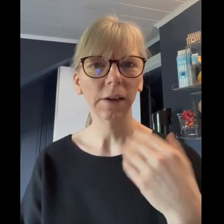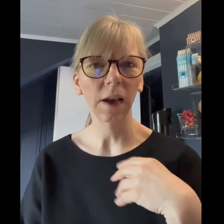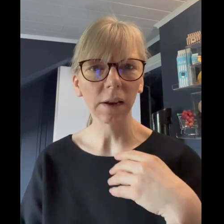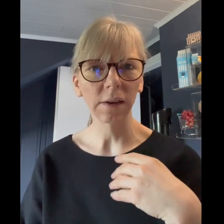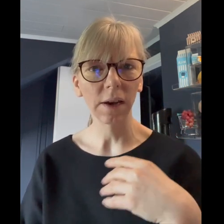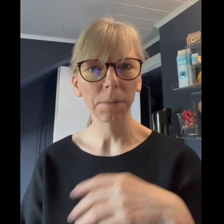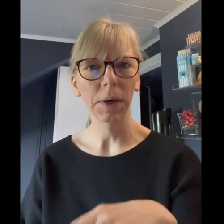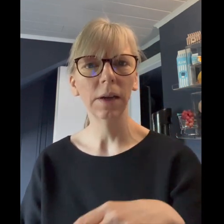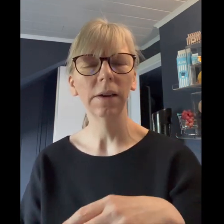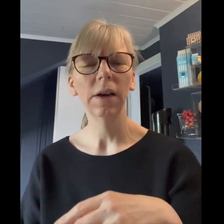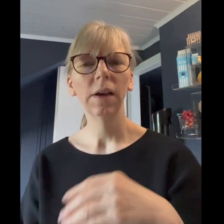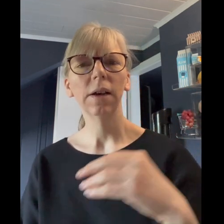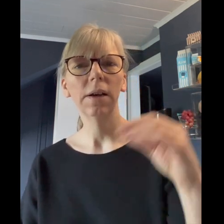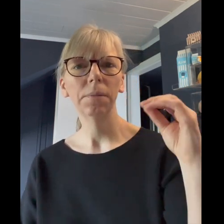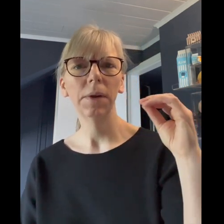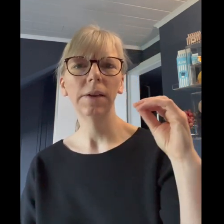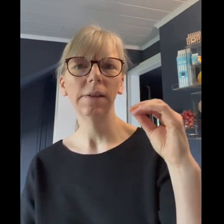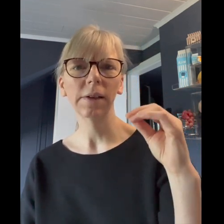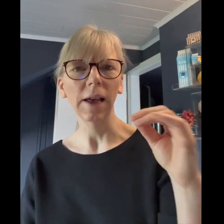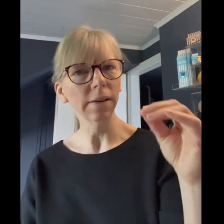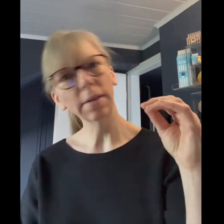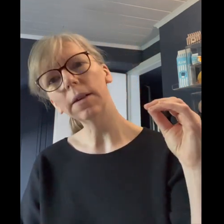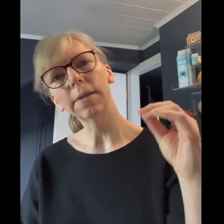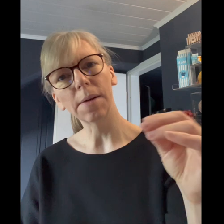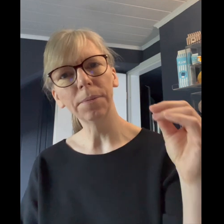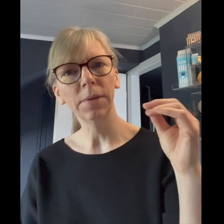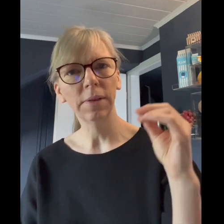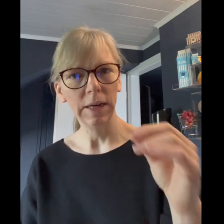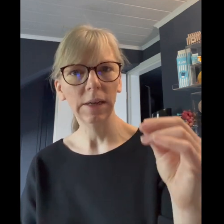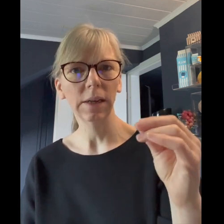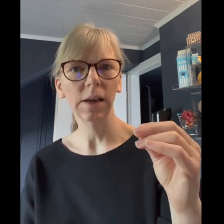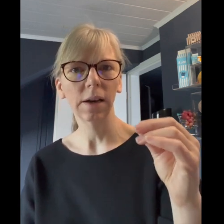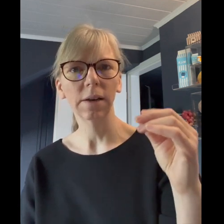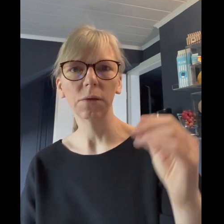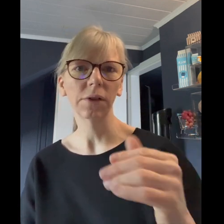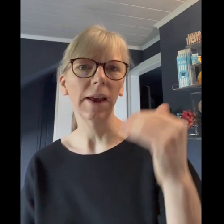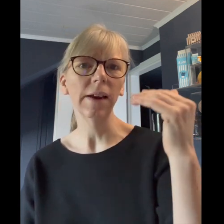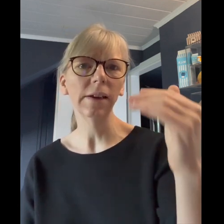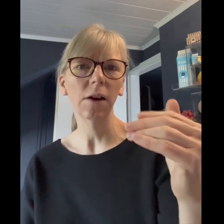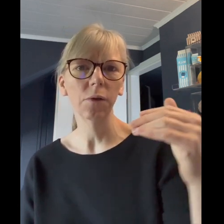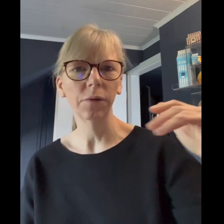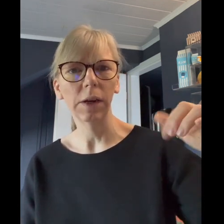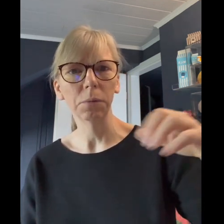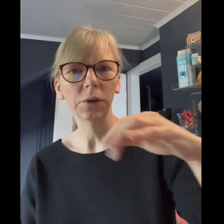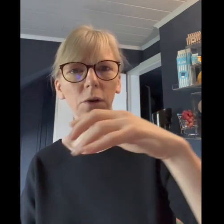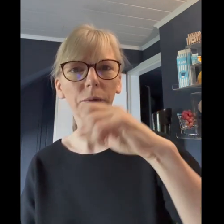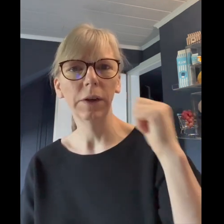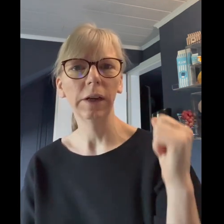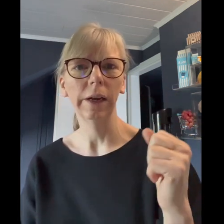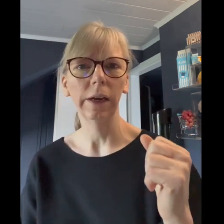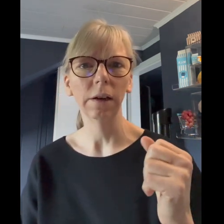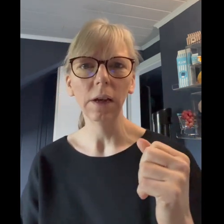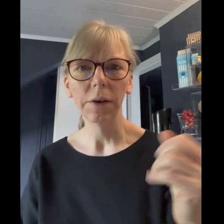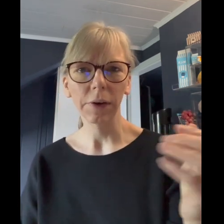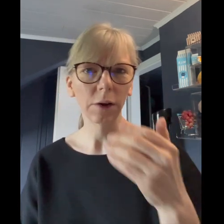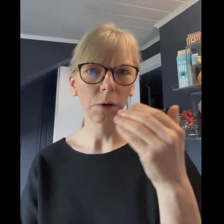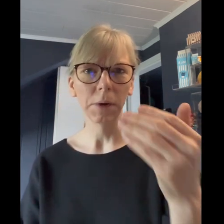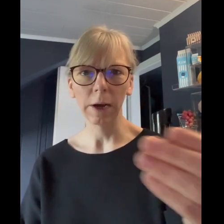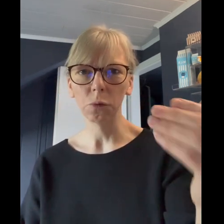gartenarbeit diese ganzen gesamten tätigkeiten auch das einkaufen gehen muss ja irgendwie hingehen fahr ja auch nicht mit dem auto